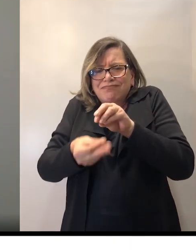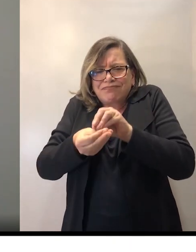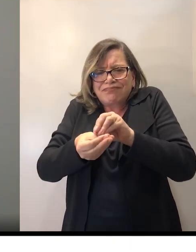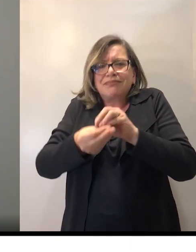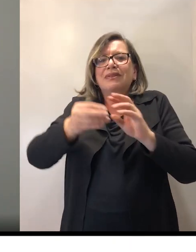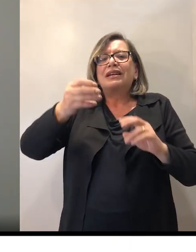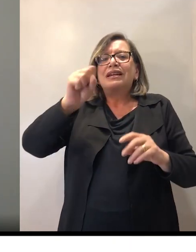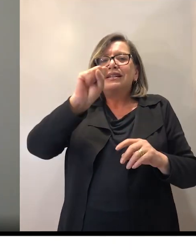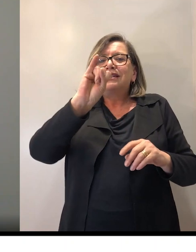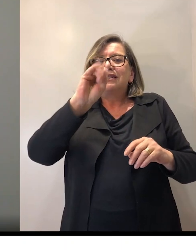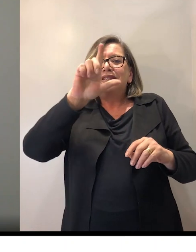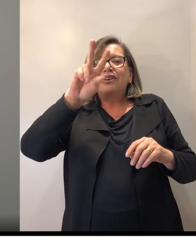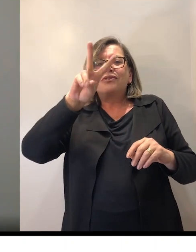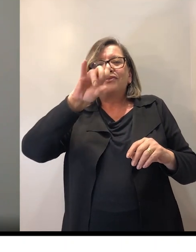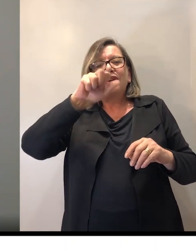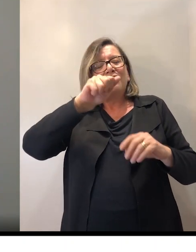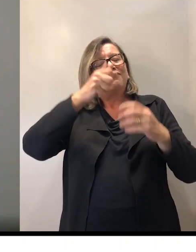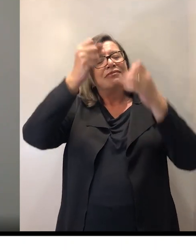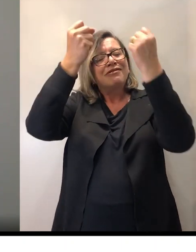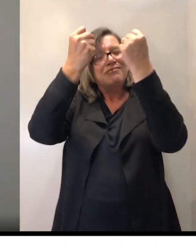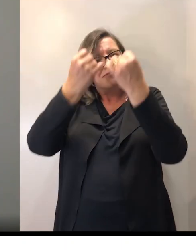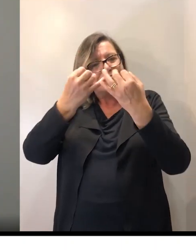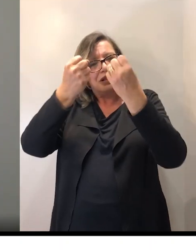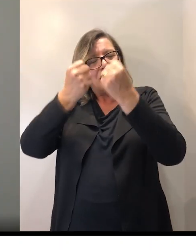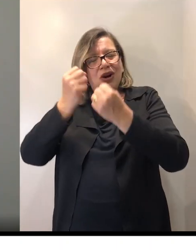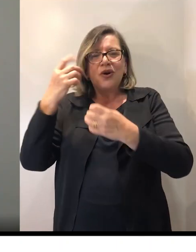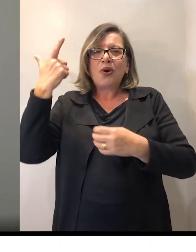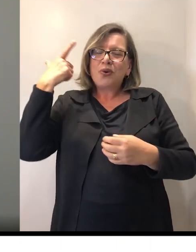esclarecimento. Novamente, sejam bem-vindos ao nosso curso.